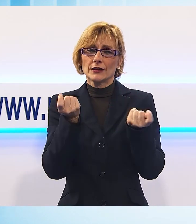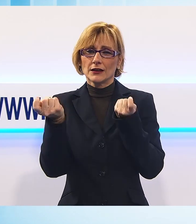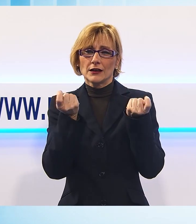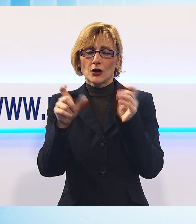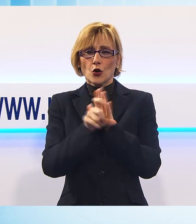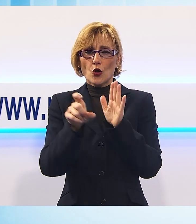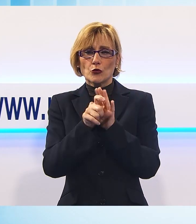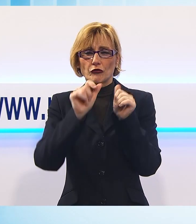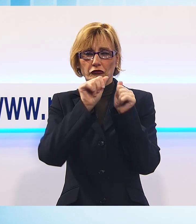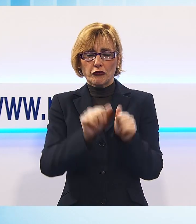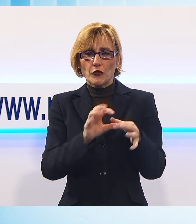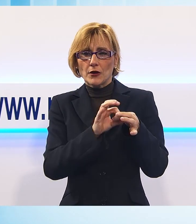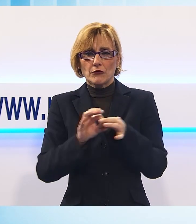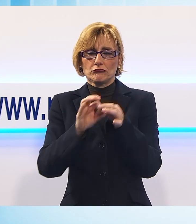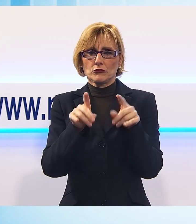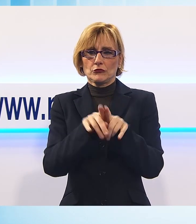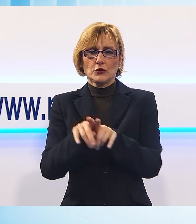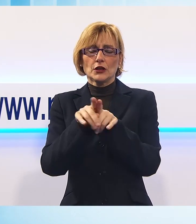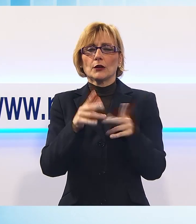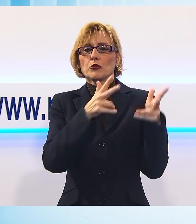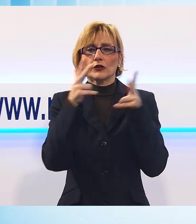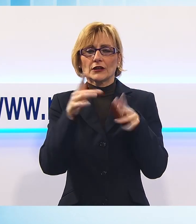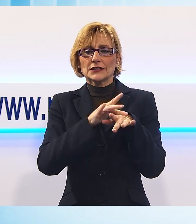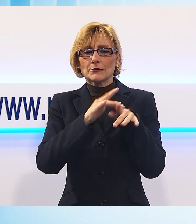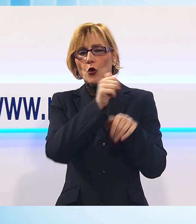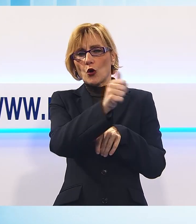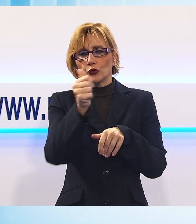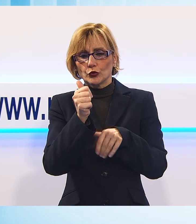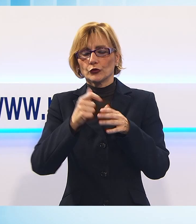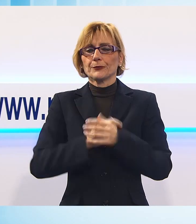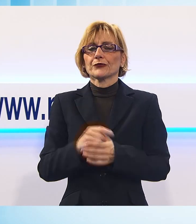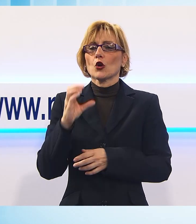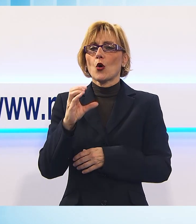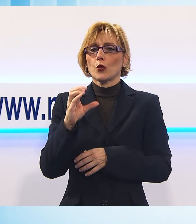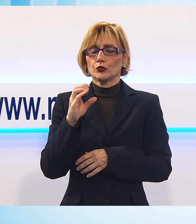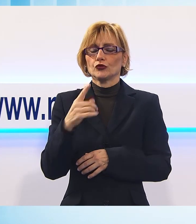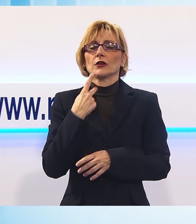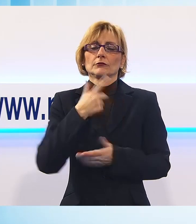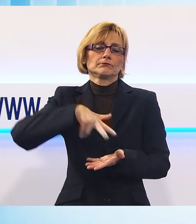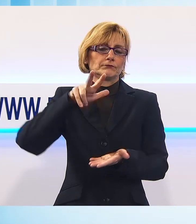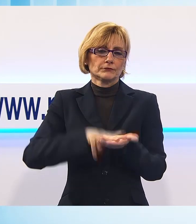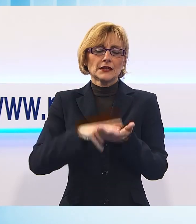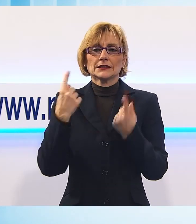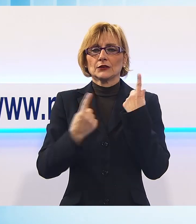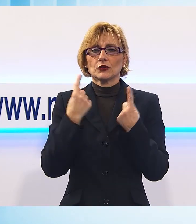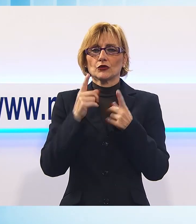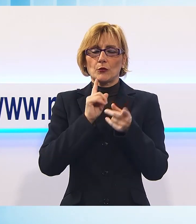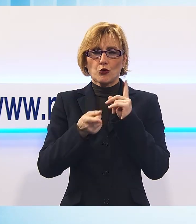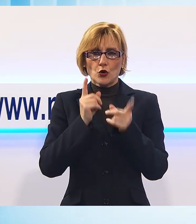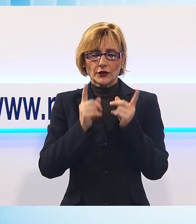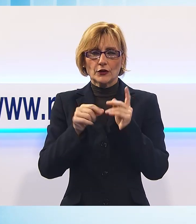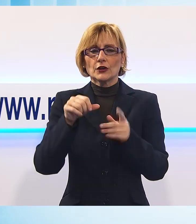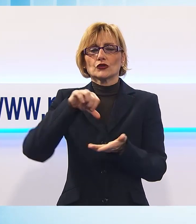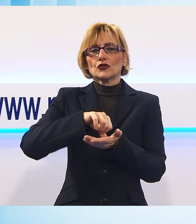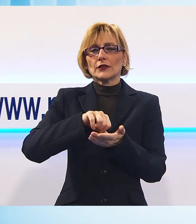uniforme portando ovviamente le sensibilità di ognuno. Con la candidatura di Coluccini è ormai definitivo il quadro politico, un centrosinistra